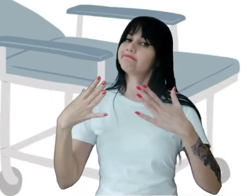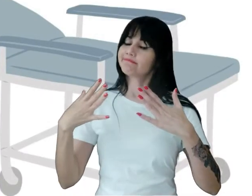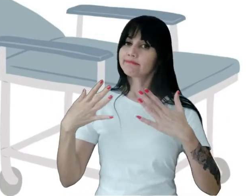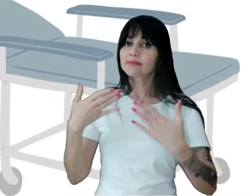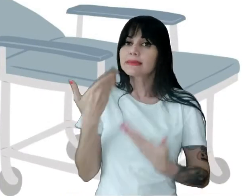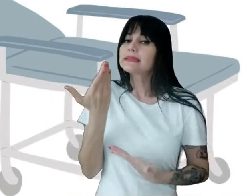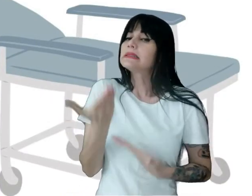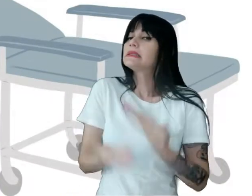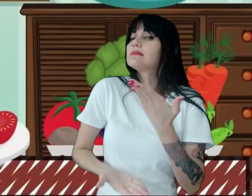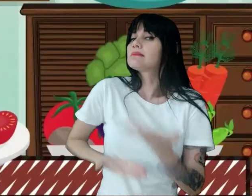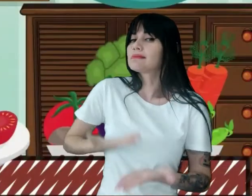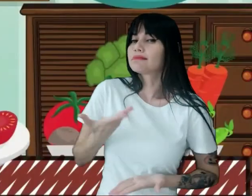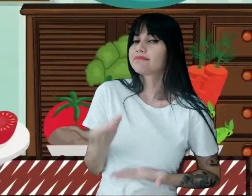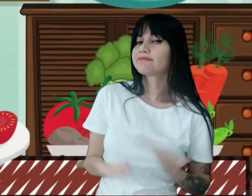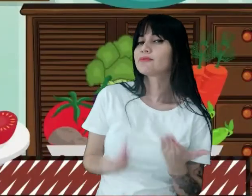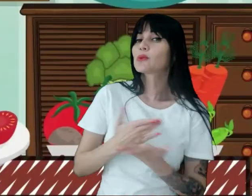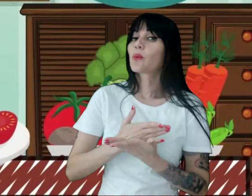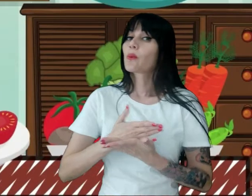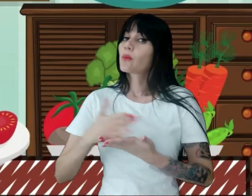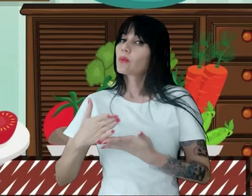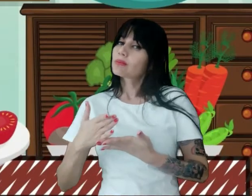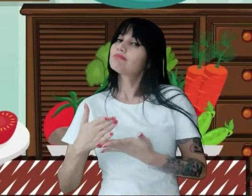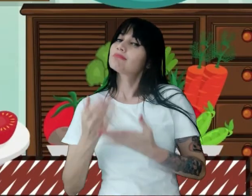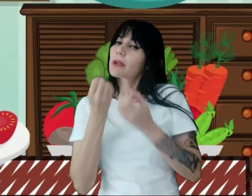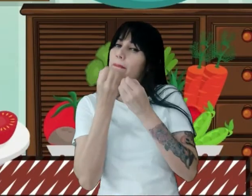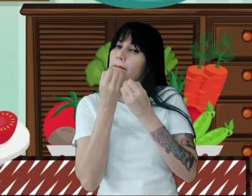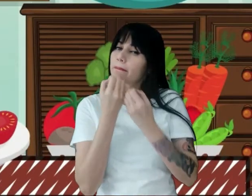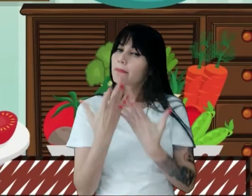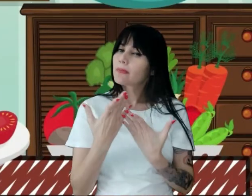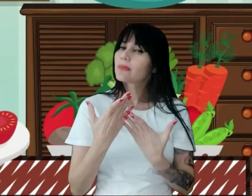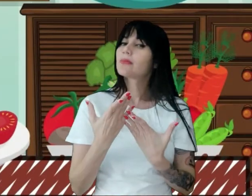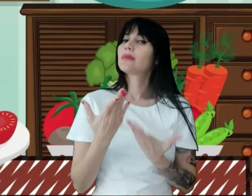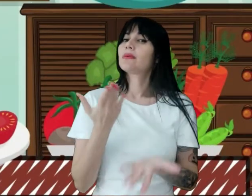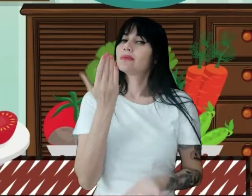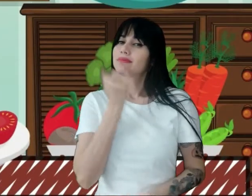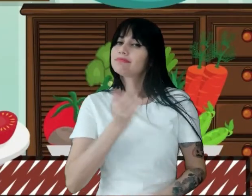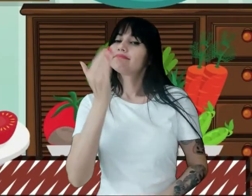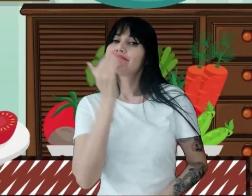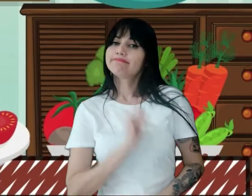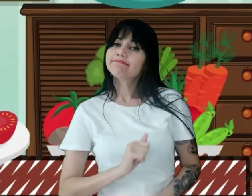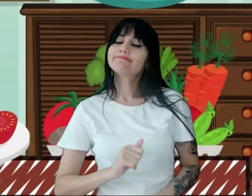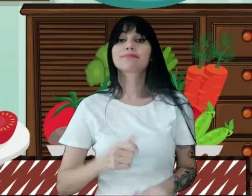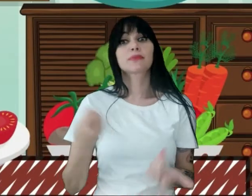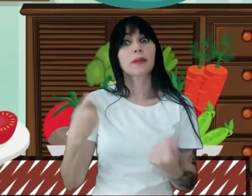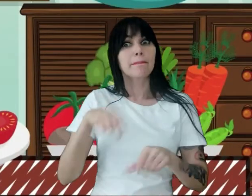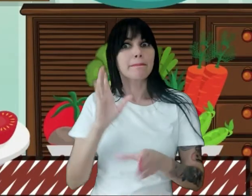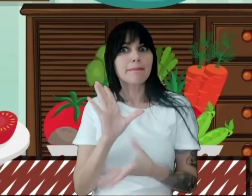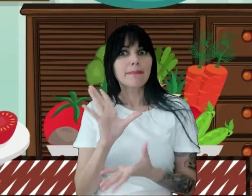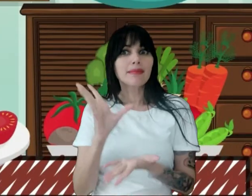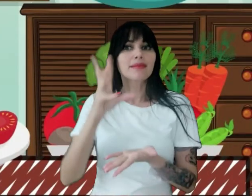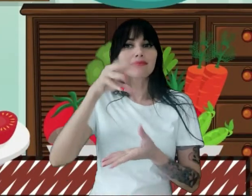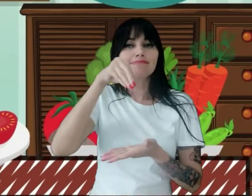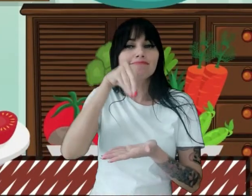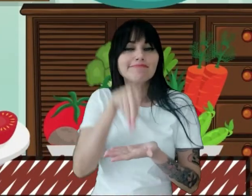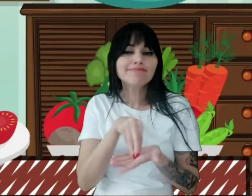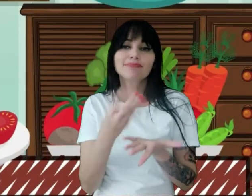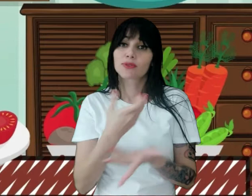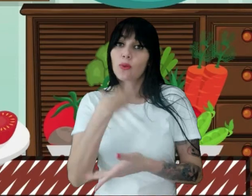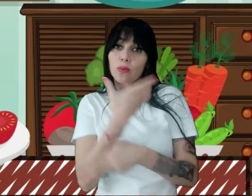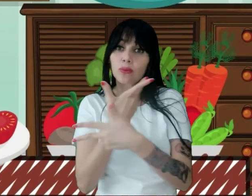Iniciando com uma boa alimentação Que deve incluir verduras Frutas